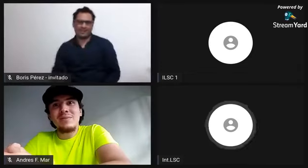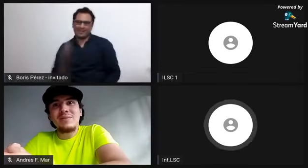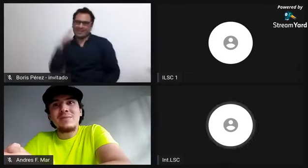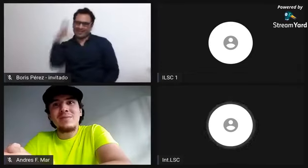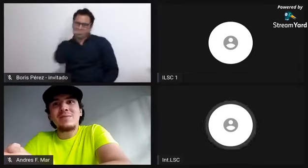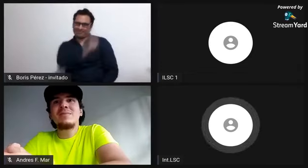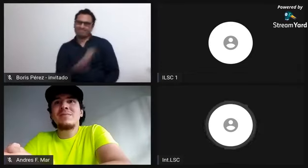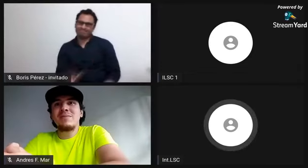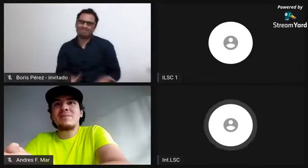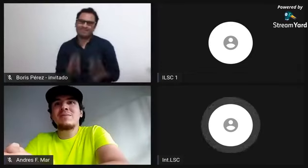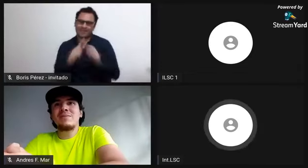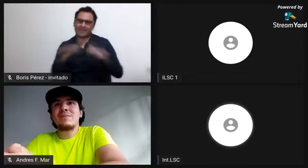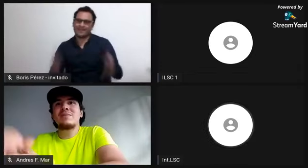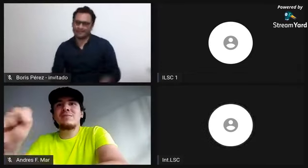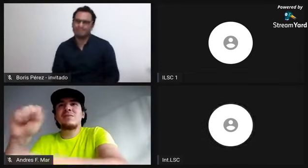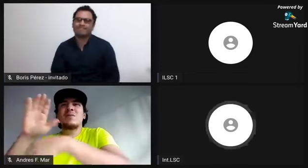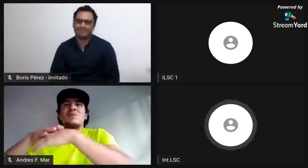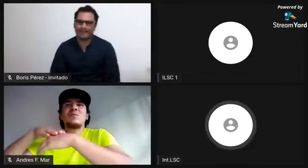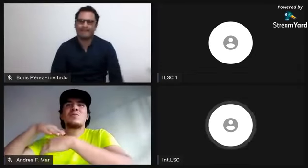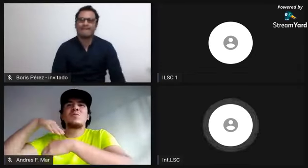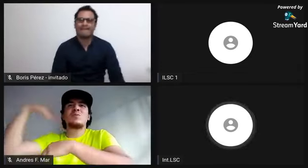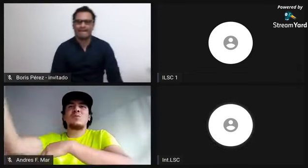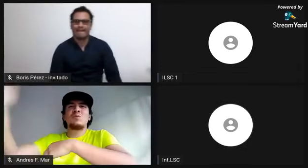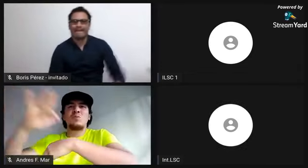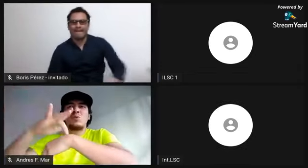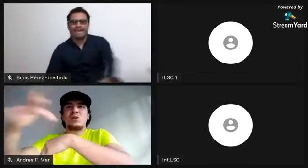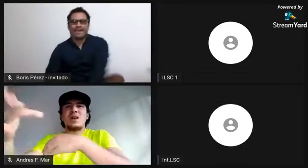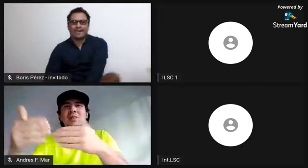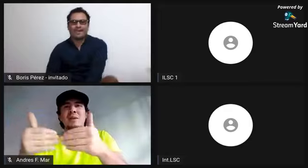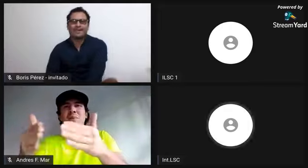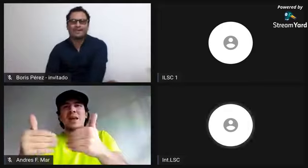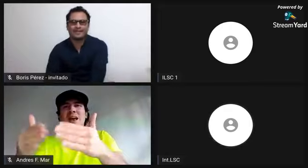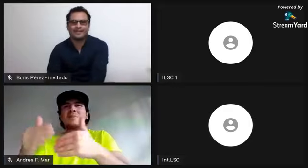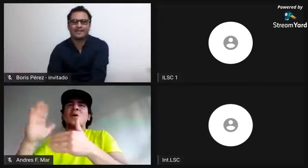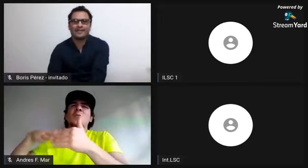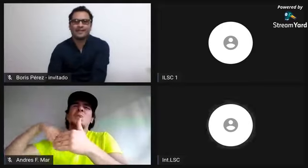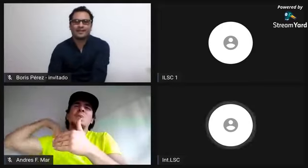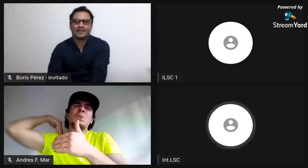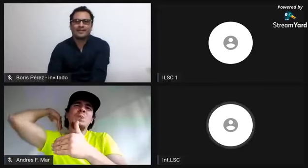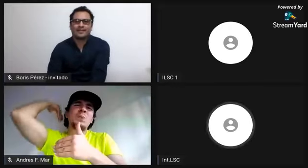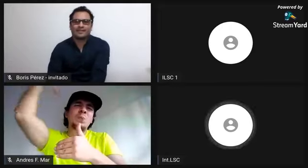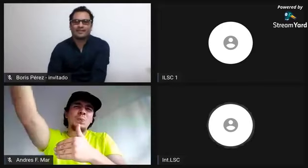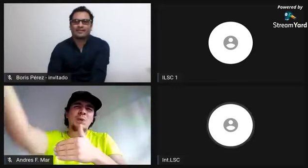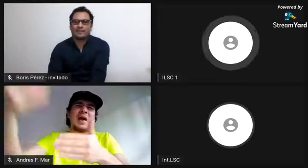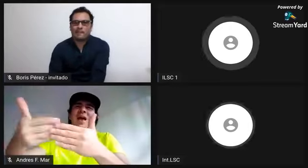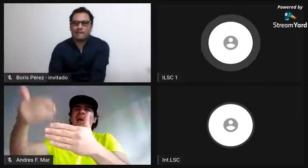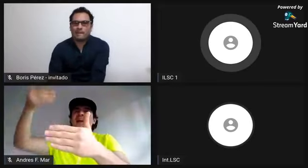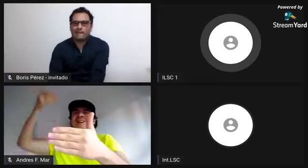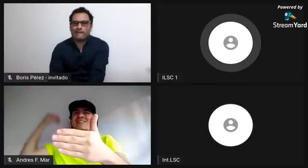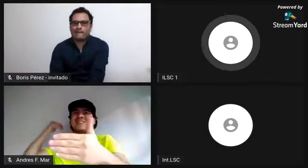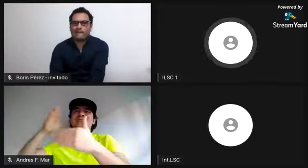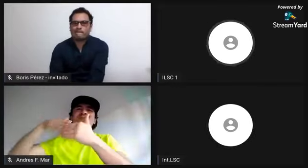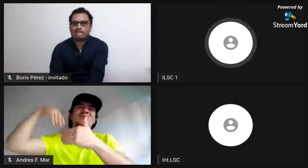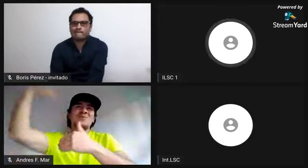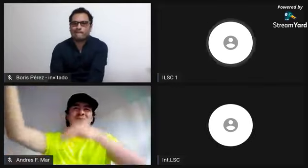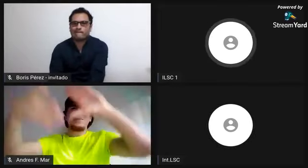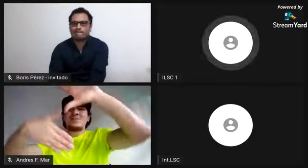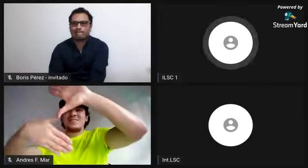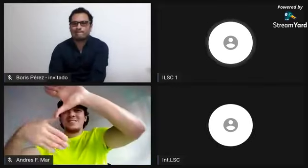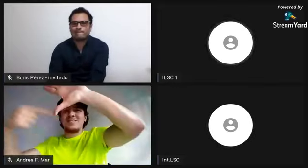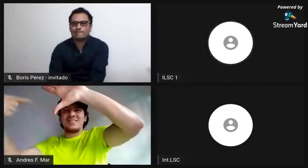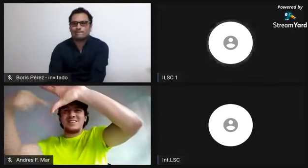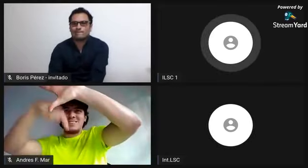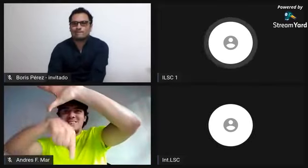llegaban finalmente al puerto de Cartagena. ¿Sí? Para que entendamos un poco Y ya luego lo que surge